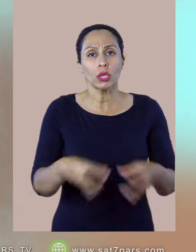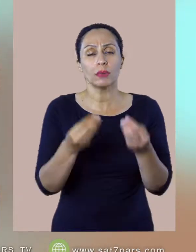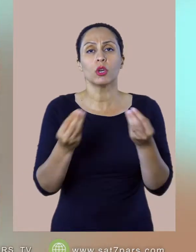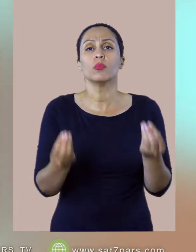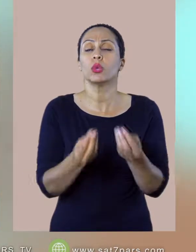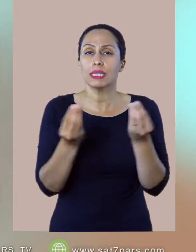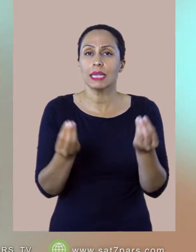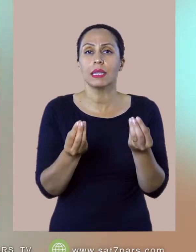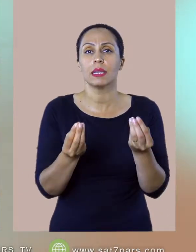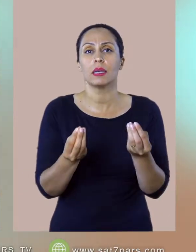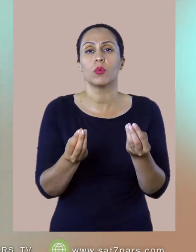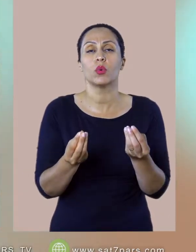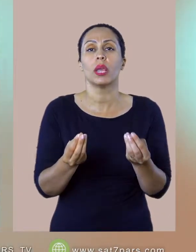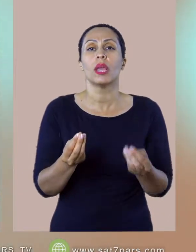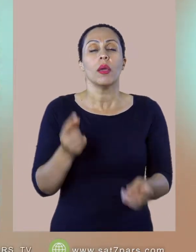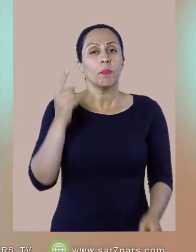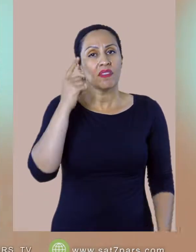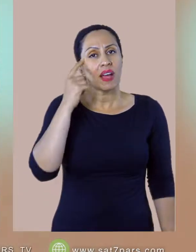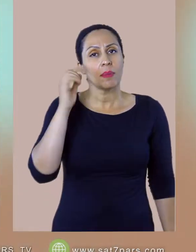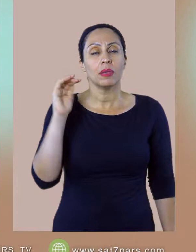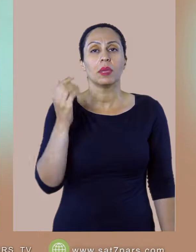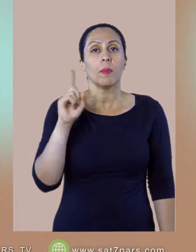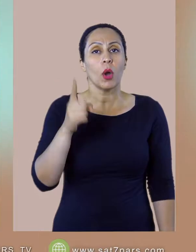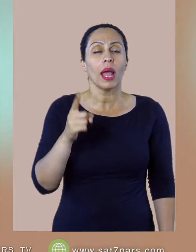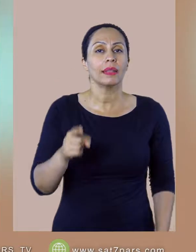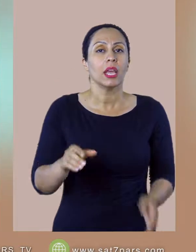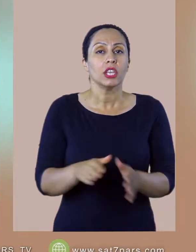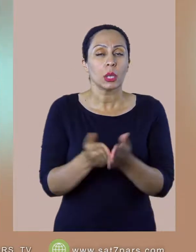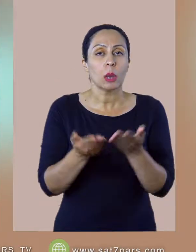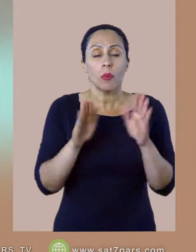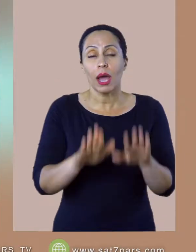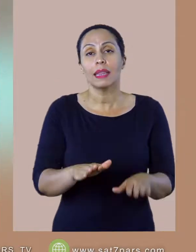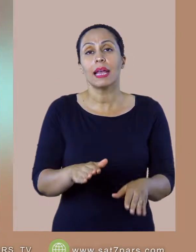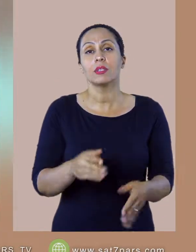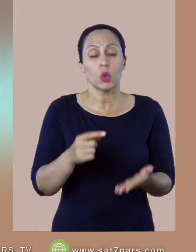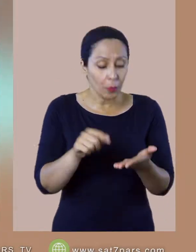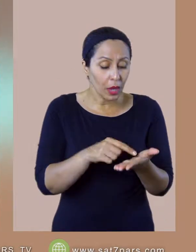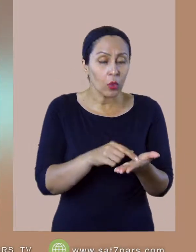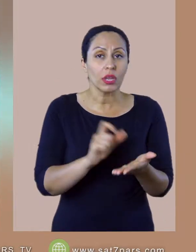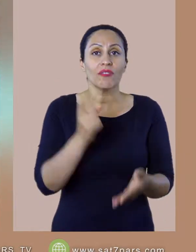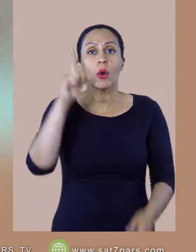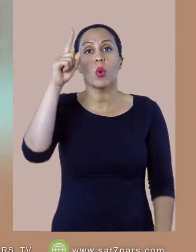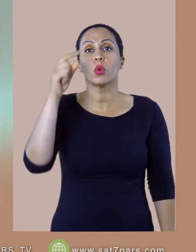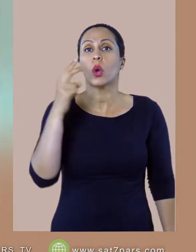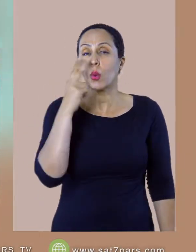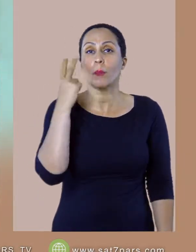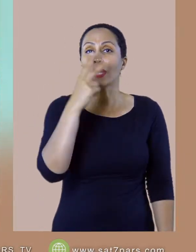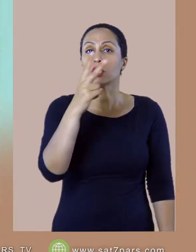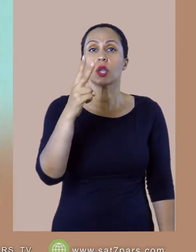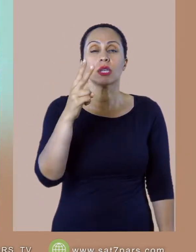حضور و خداوند بریم کلام خدا رو بخونیم که کیف بکنیم که لذت ببریم که خداوند رو بشناسیم و